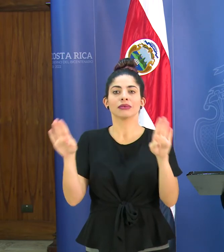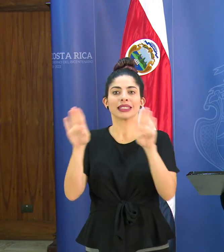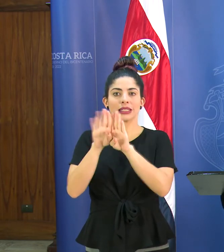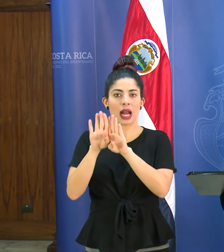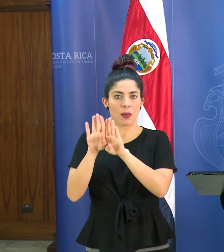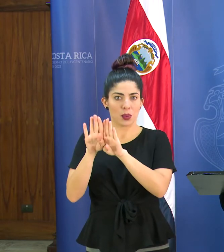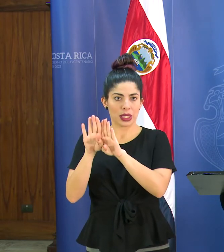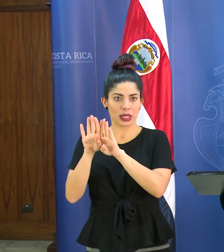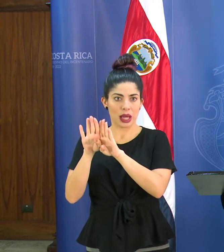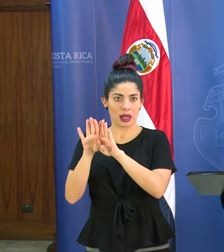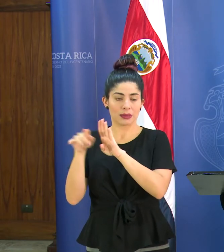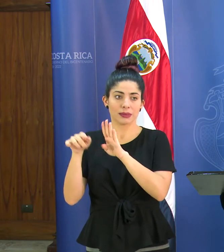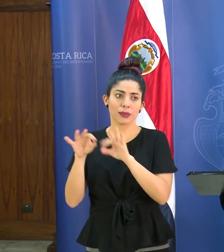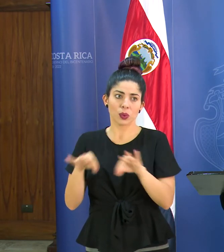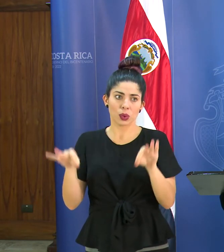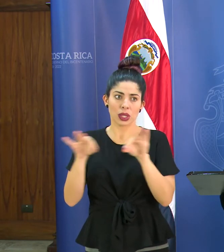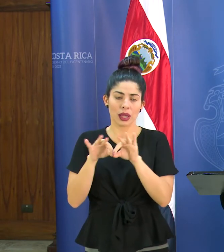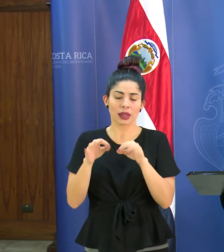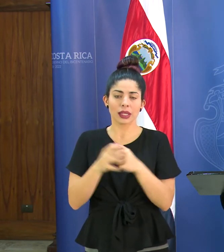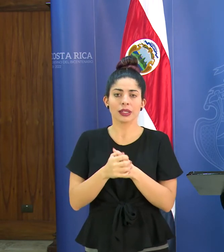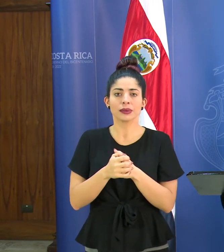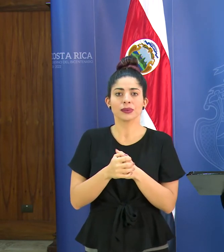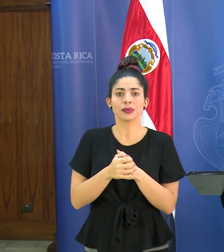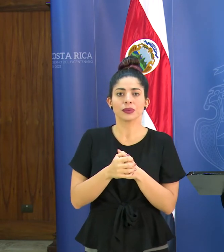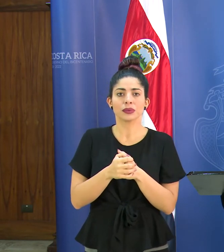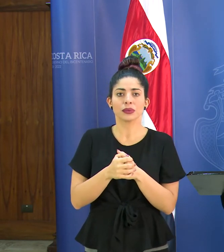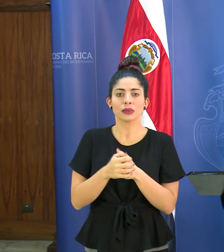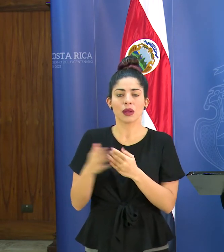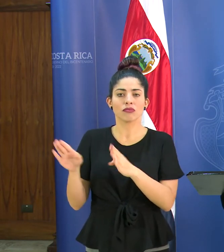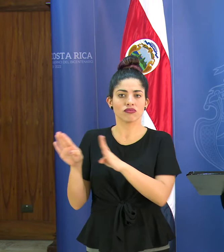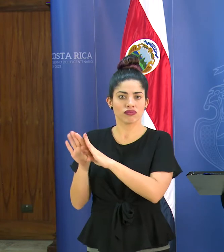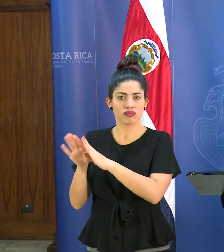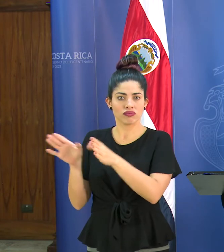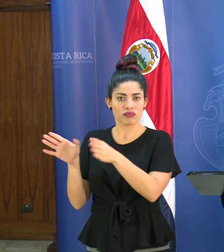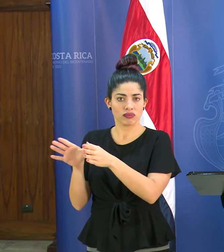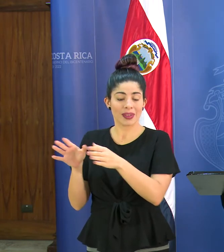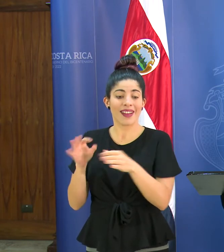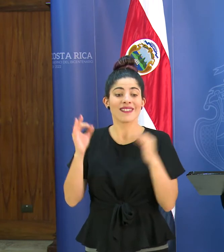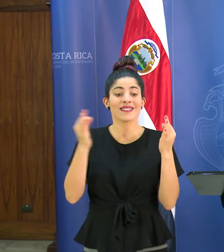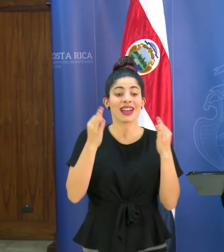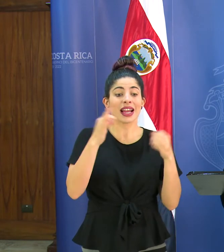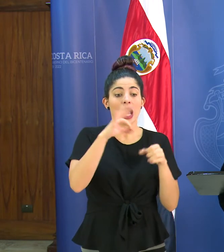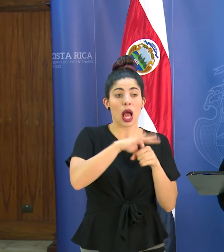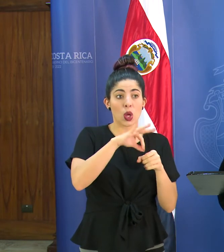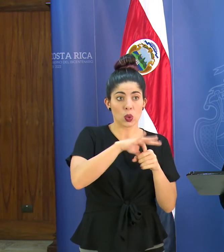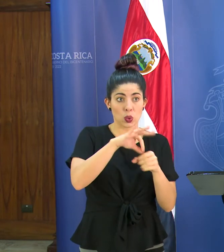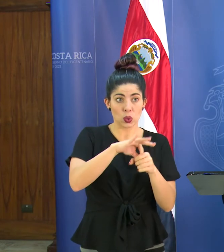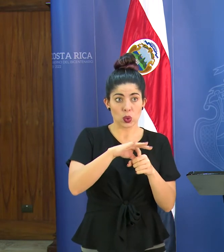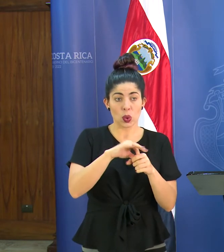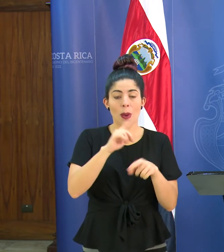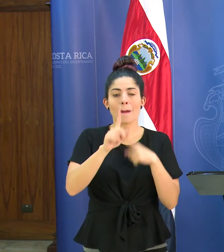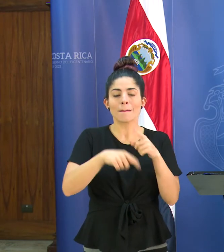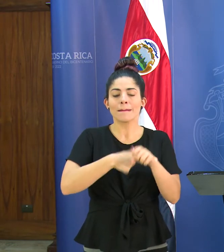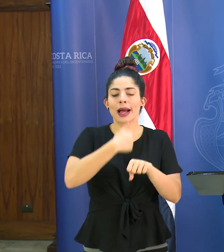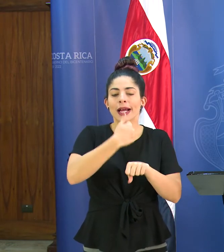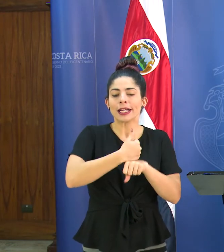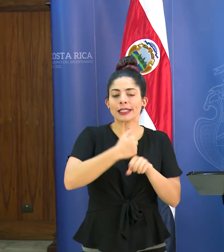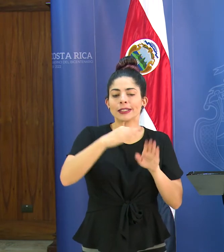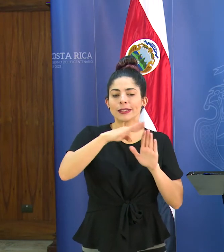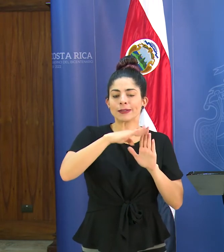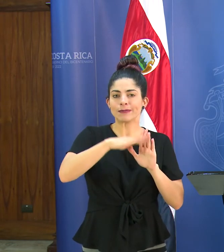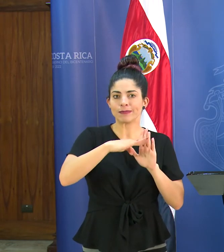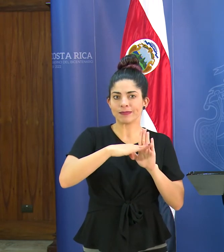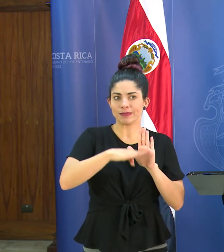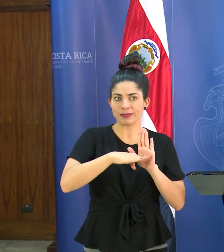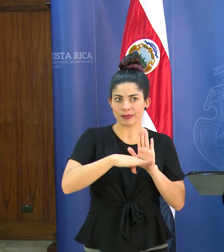¿verdad? eso es muy importante en el tema de las ferias del agricultor se van a definir algunos lineamientos